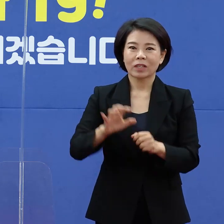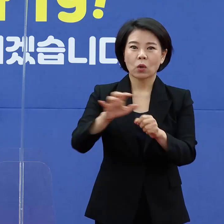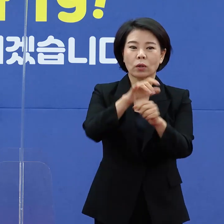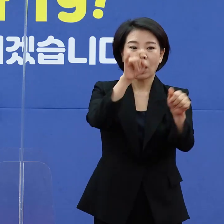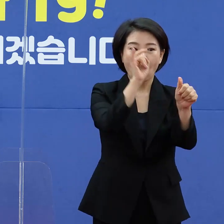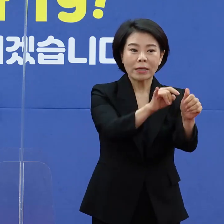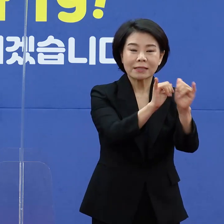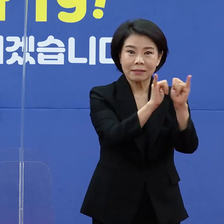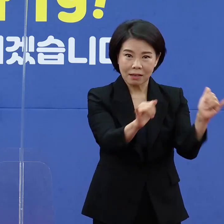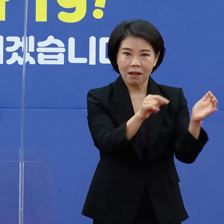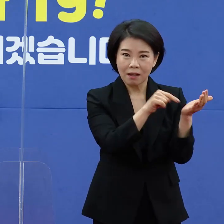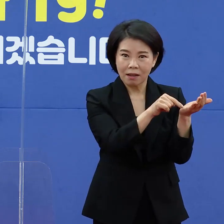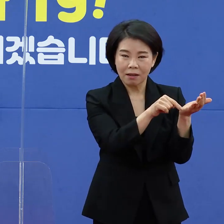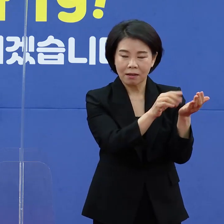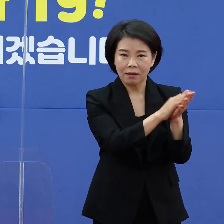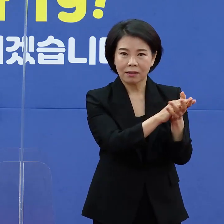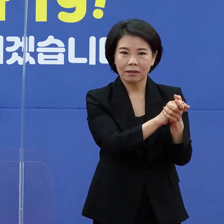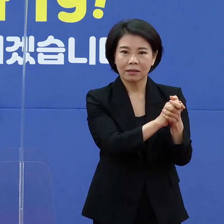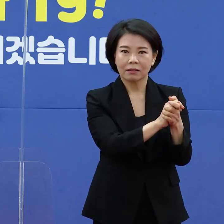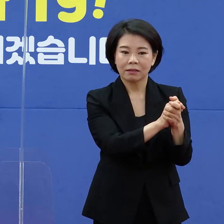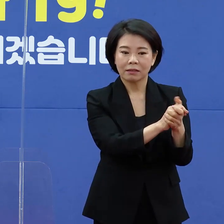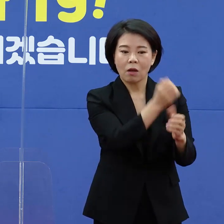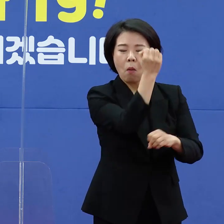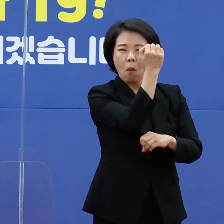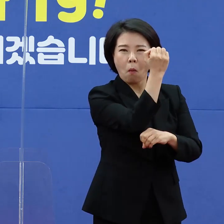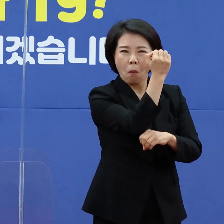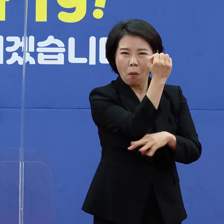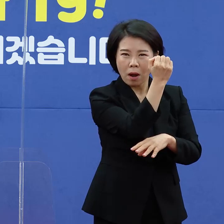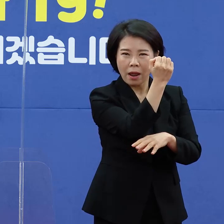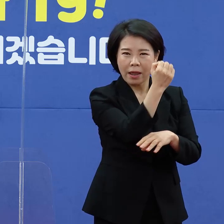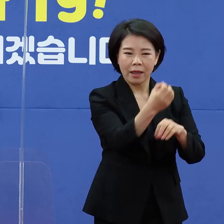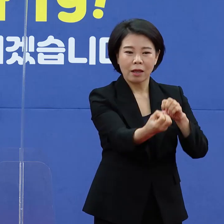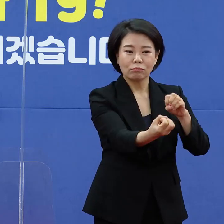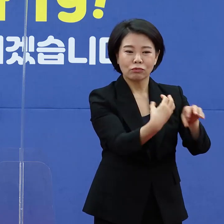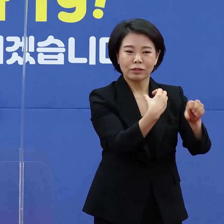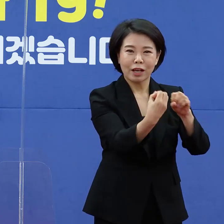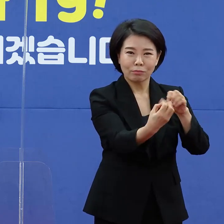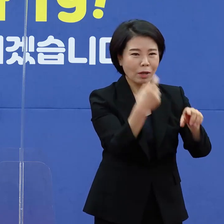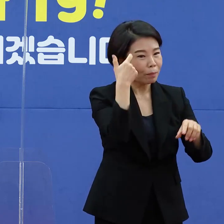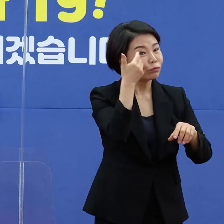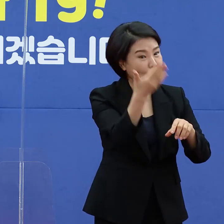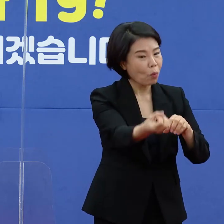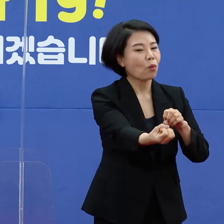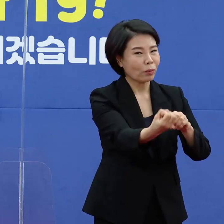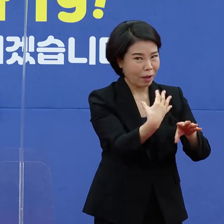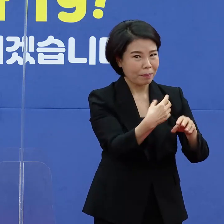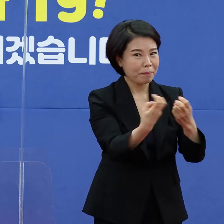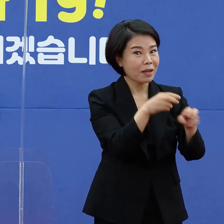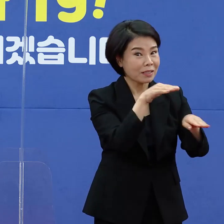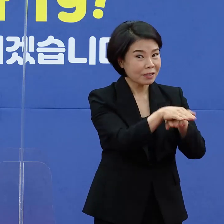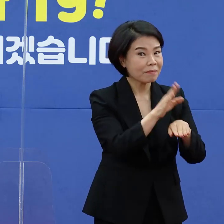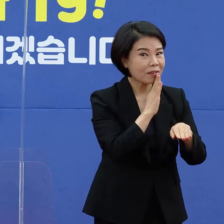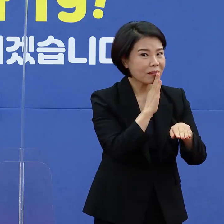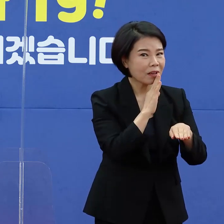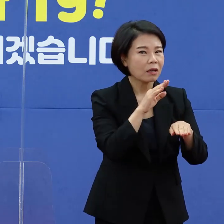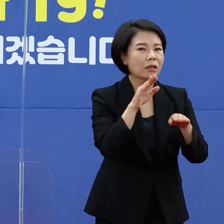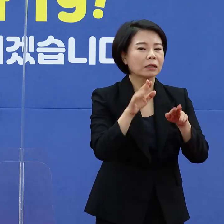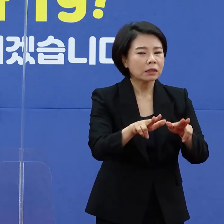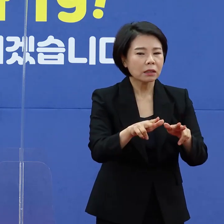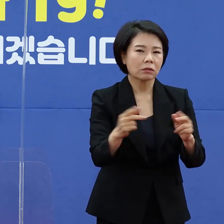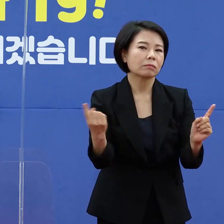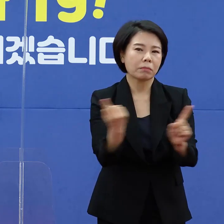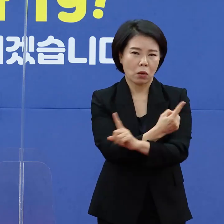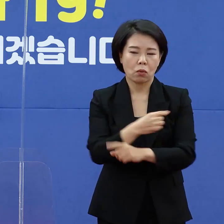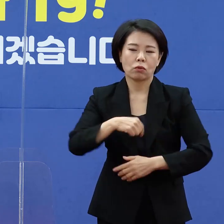확진자가 기존에는 문답 형식으로 역학조사를 했는데 이제는 확진자 스스로가